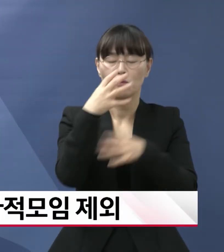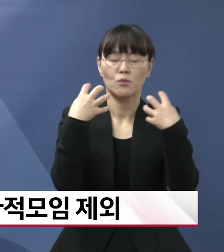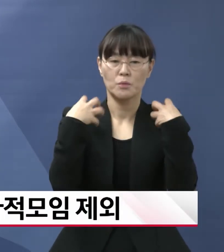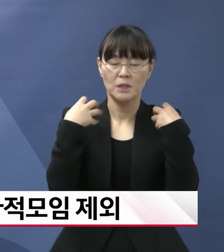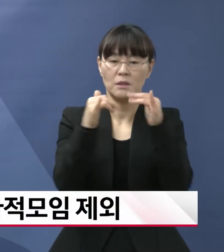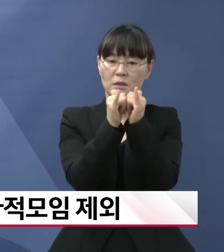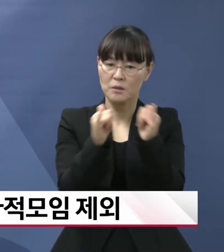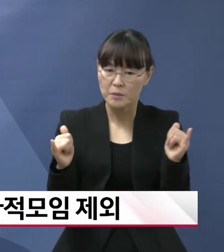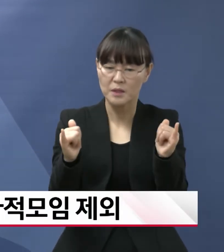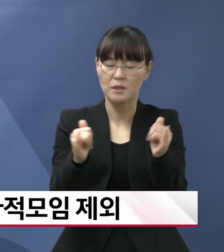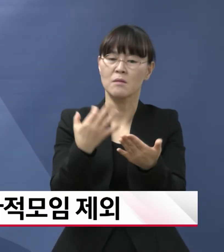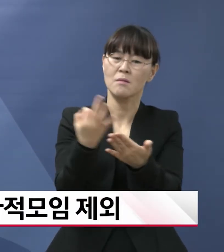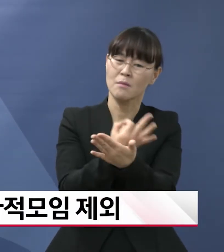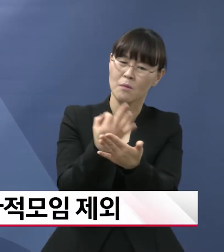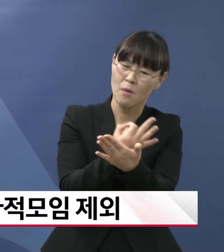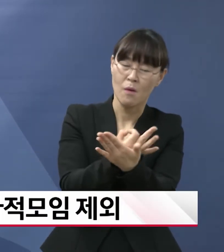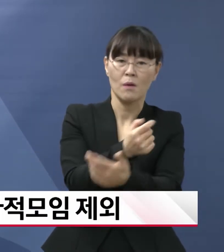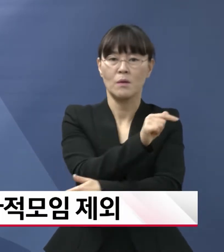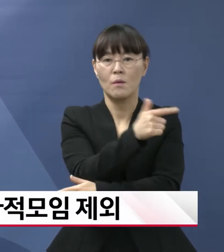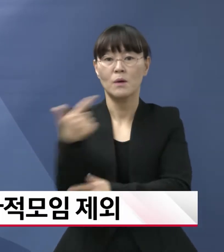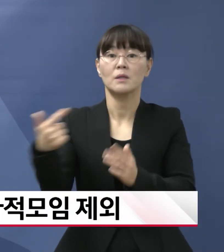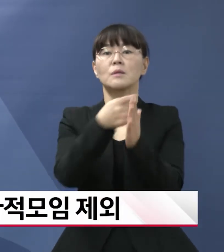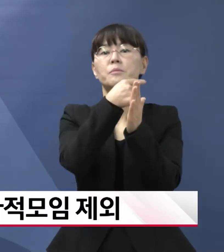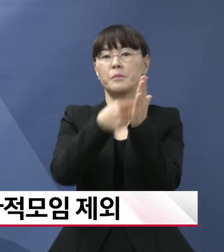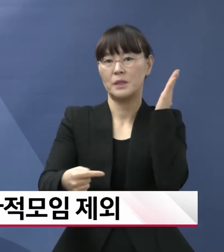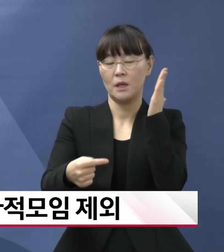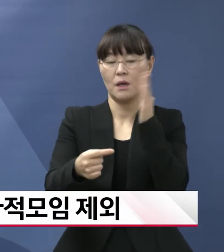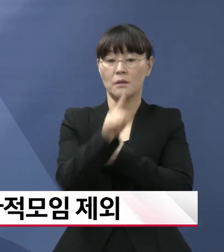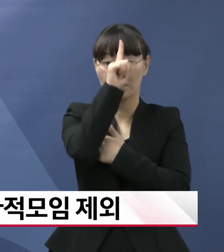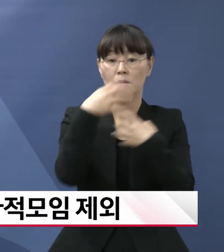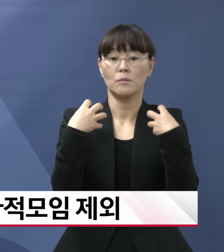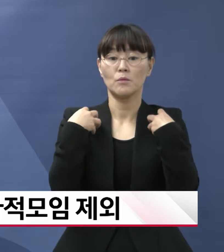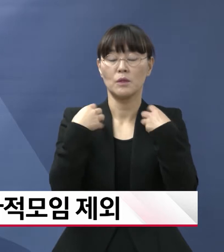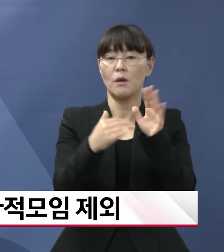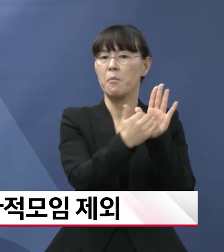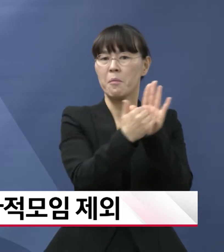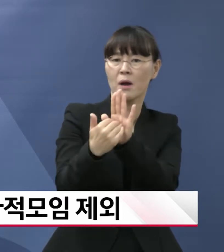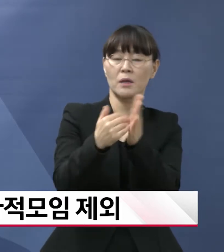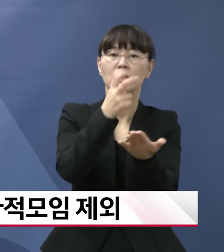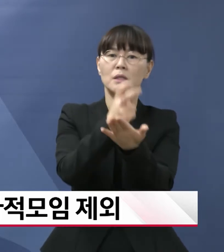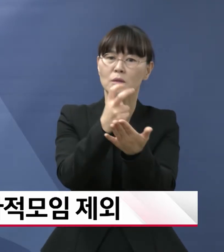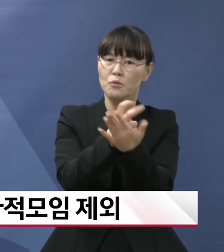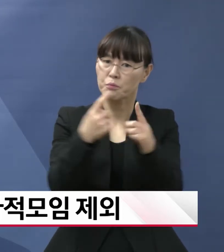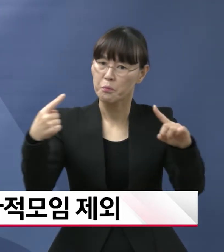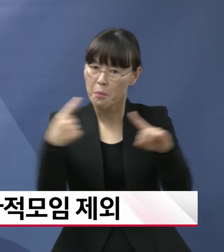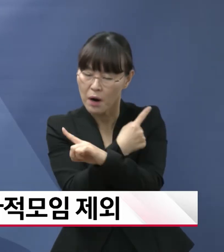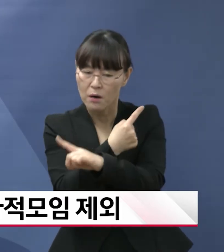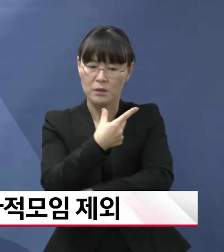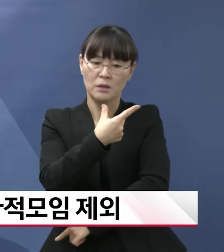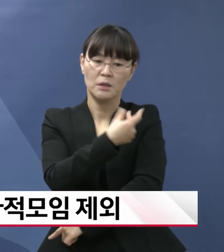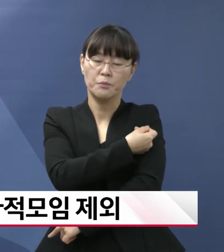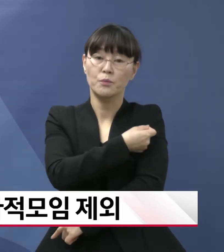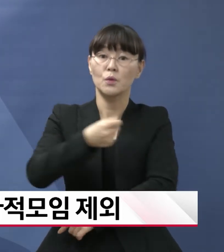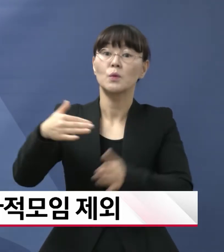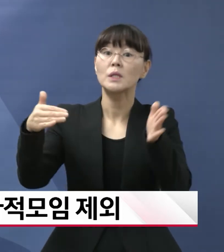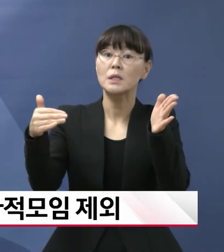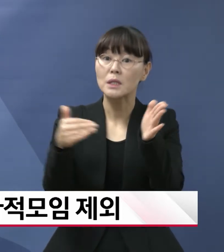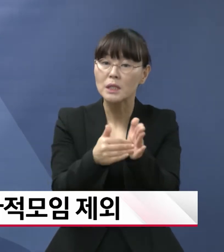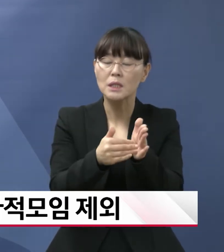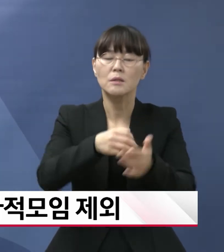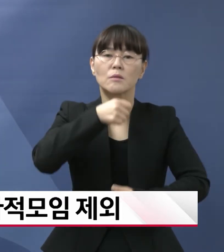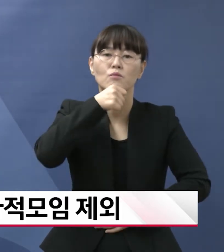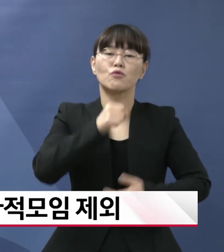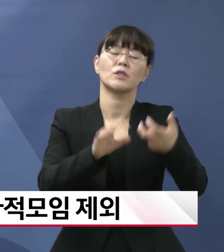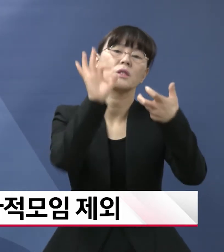서민경제의 피해가 누적되고 있고 방역체계의 전환 기준인 예방접종 완료율이 70